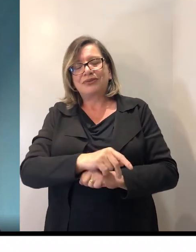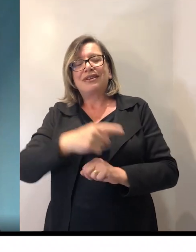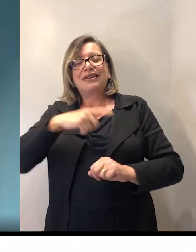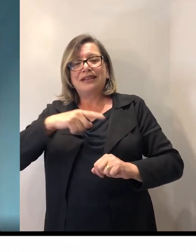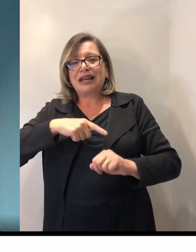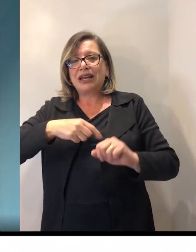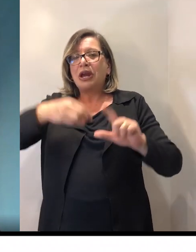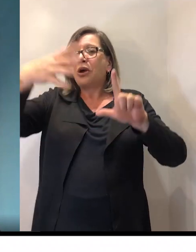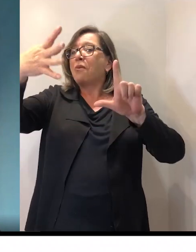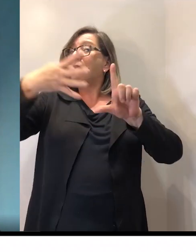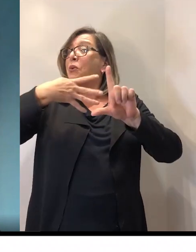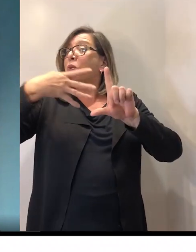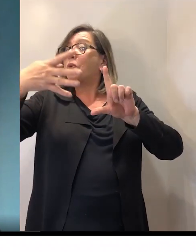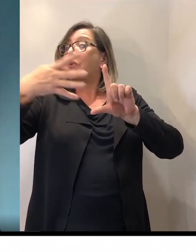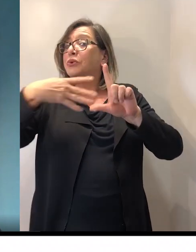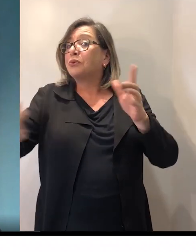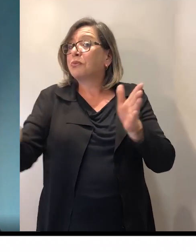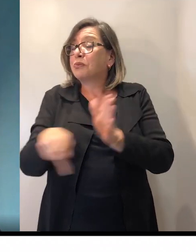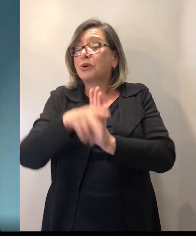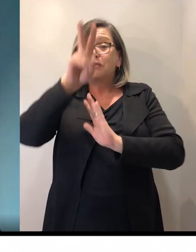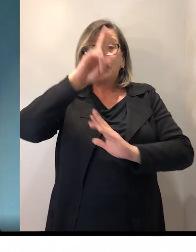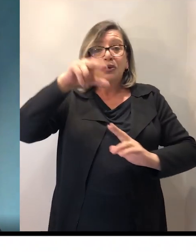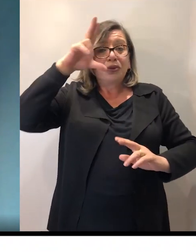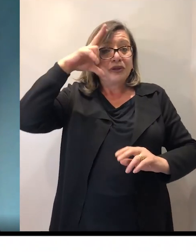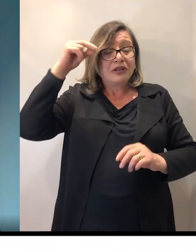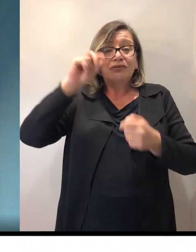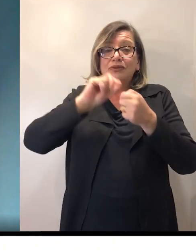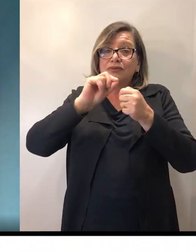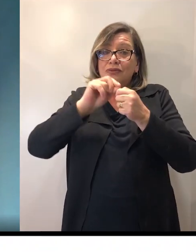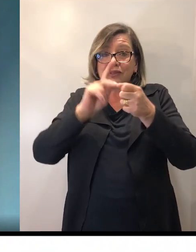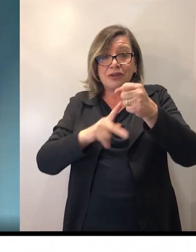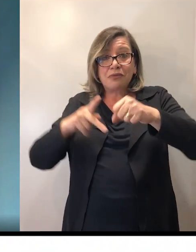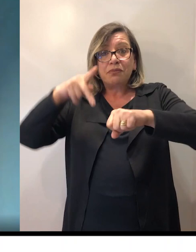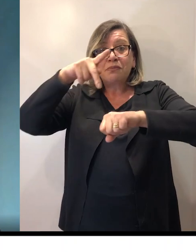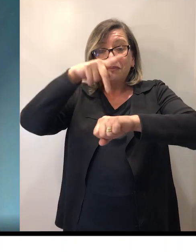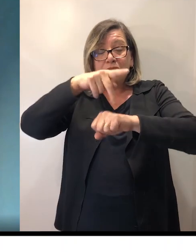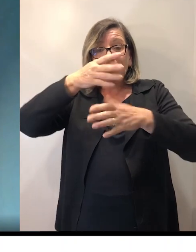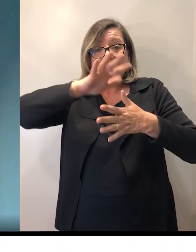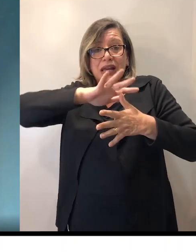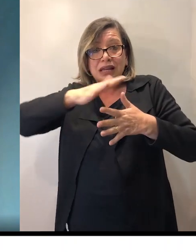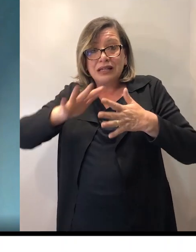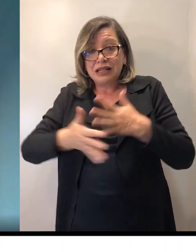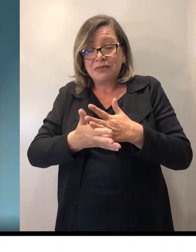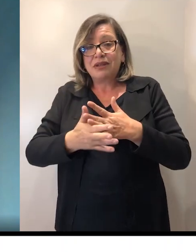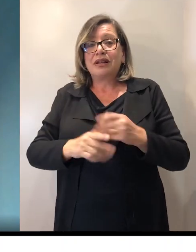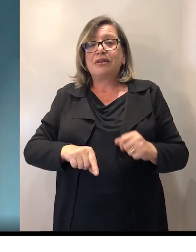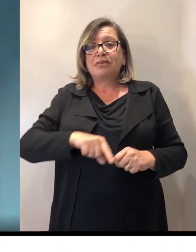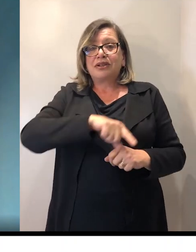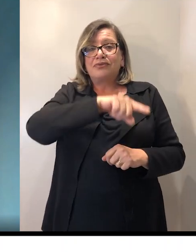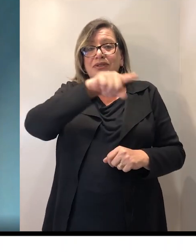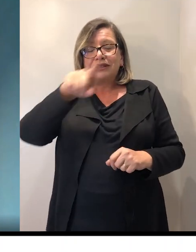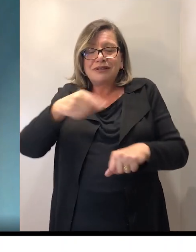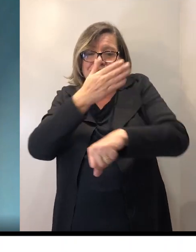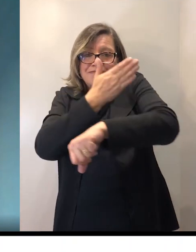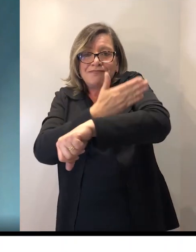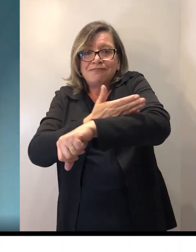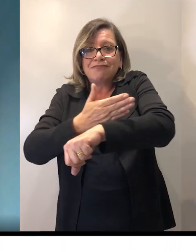Unicentro, vocês realizarão a especialização em Libras. Para que vocês se familiarizem com esse